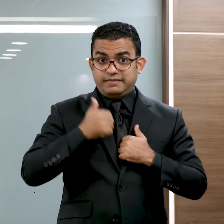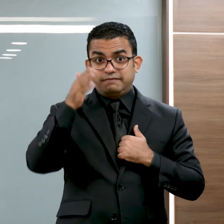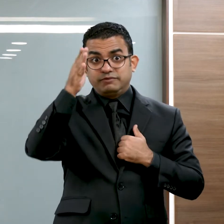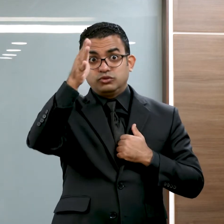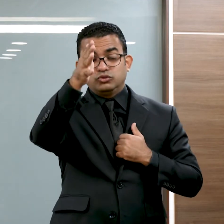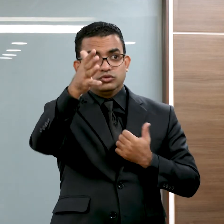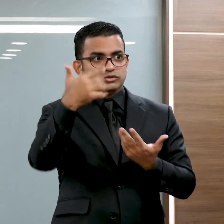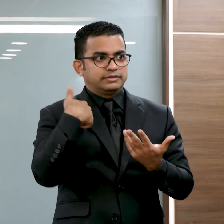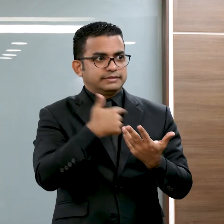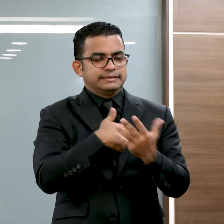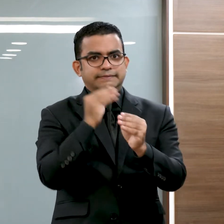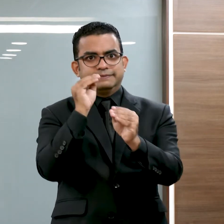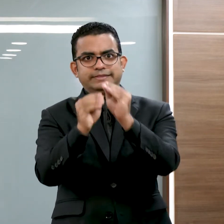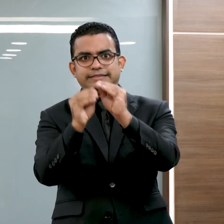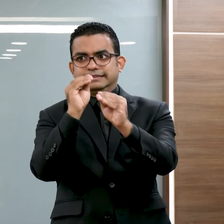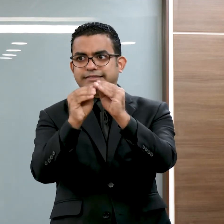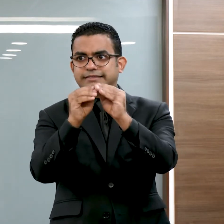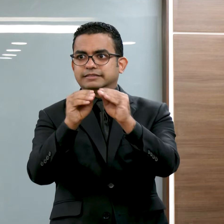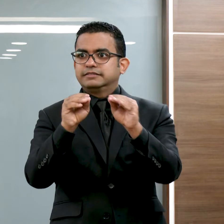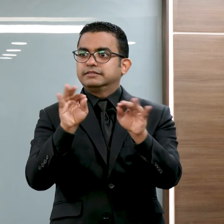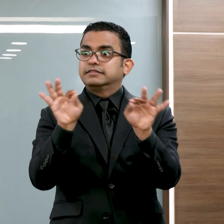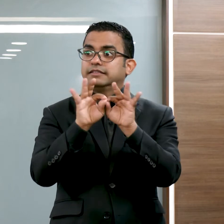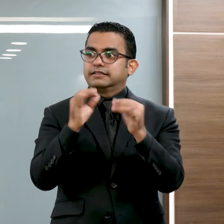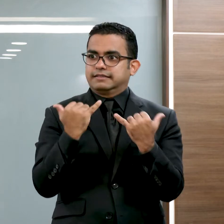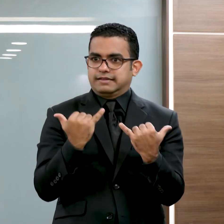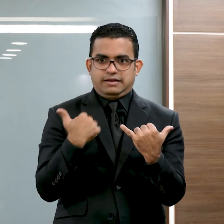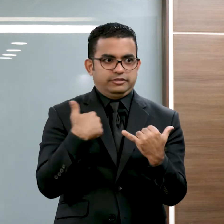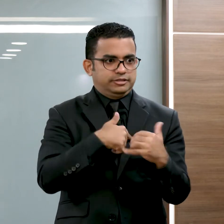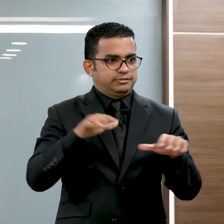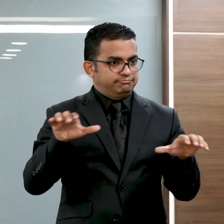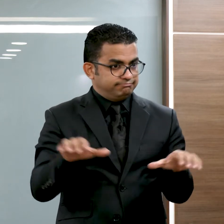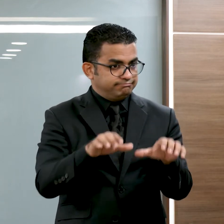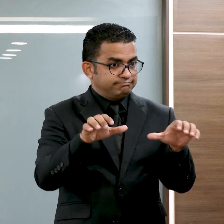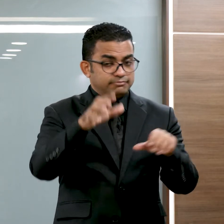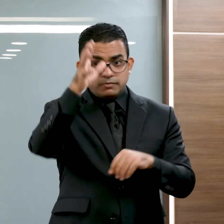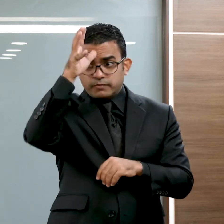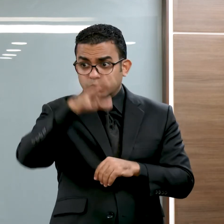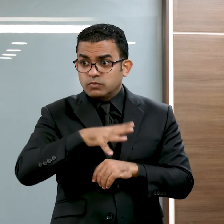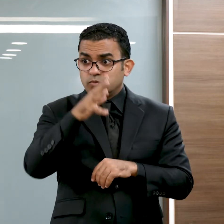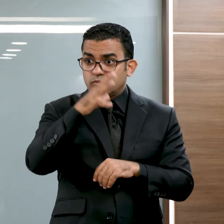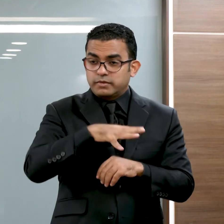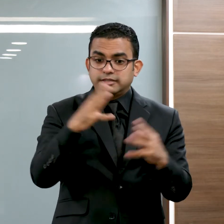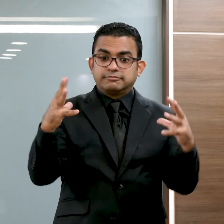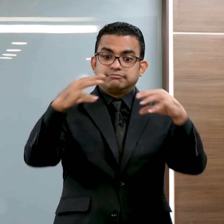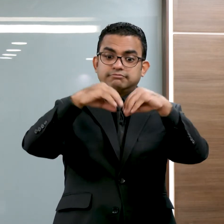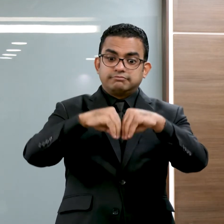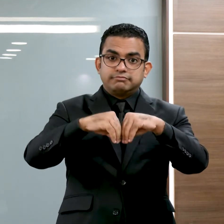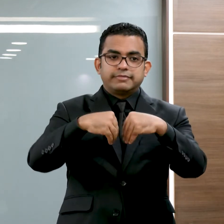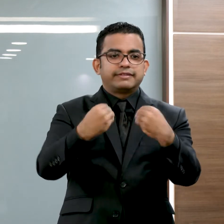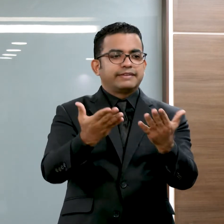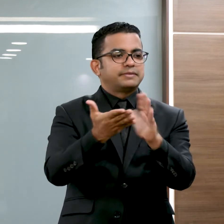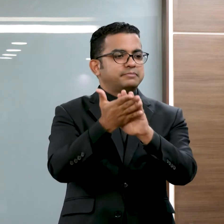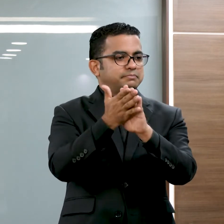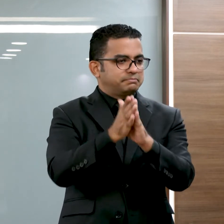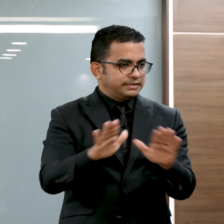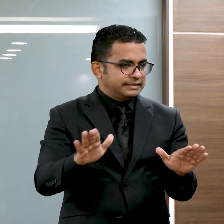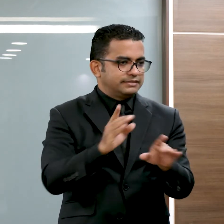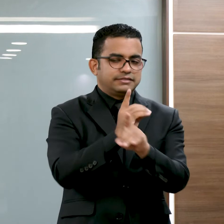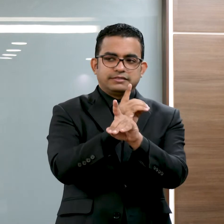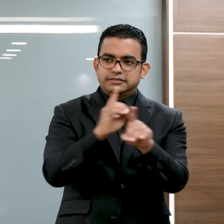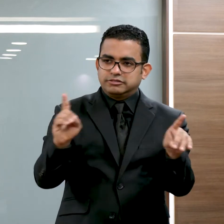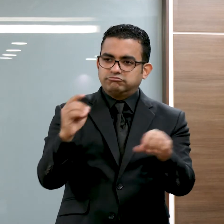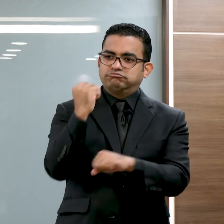está sobre la mesa, la participación plena e igualitaria de las mujeres es garantía de paz, de una democracia